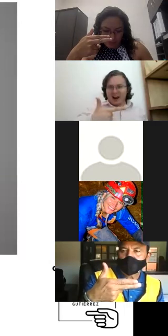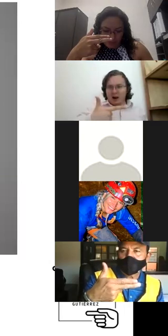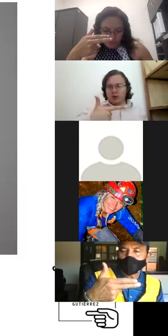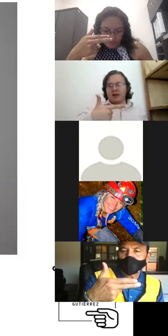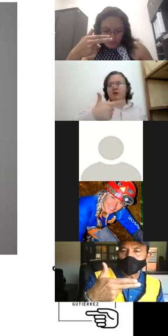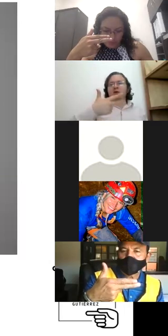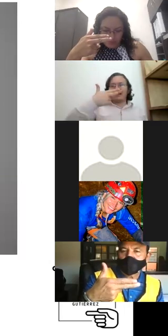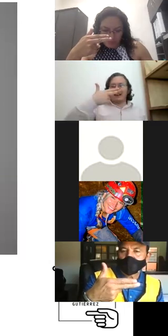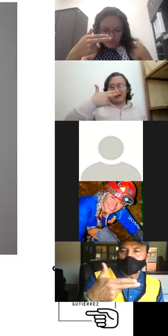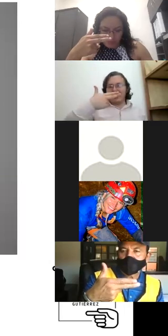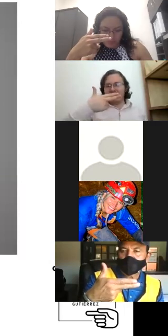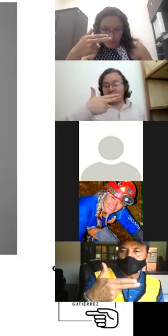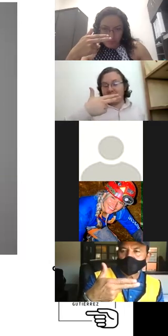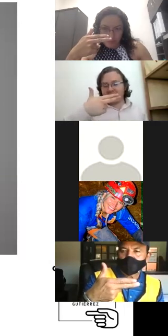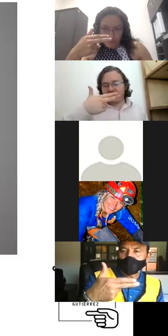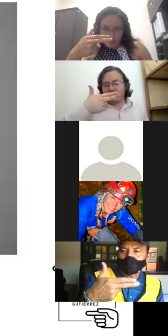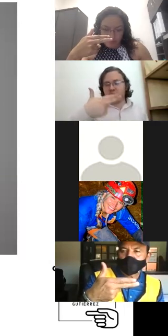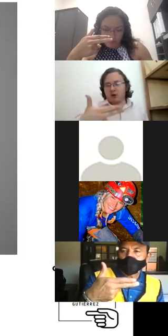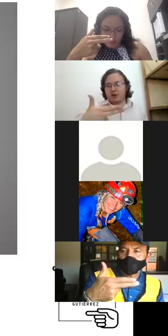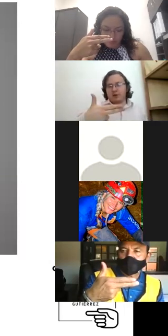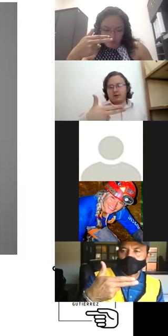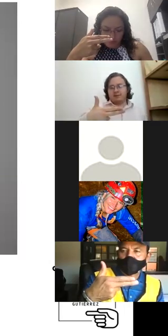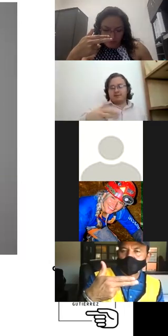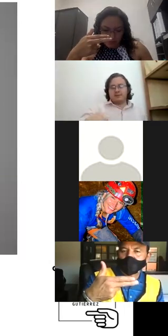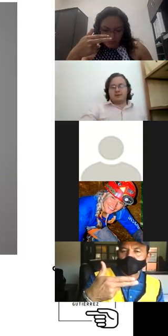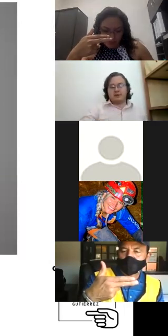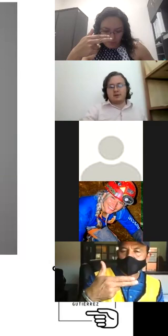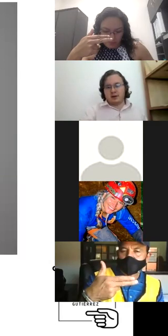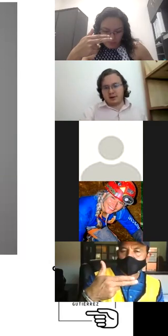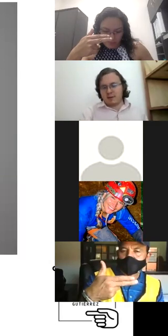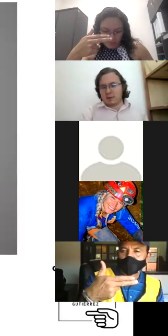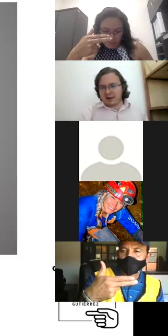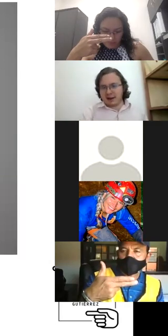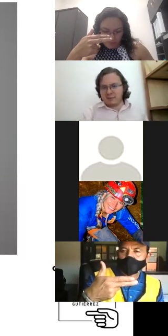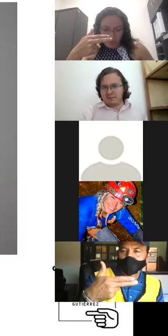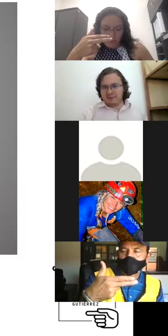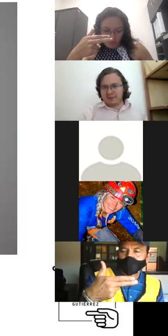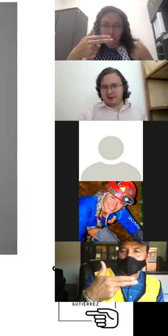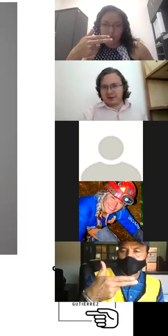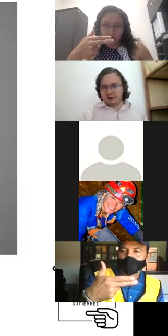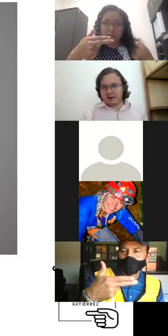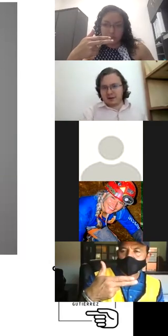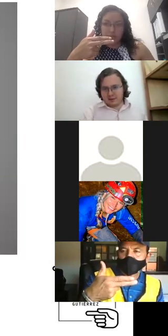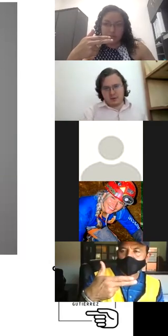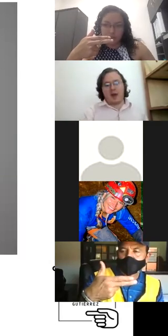un dedo letra G letra H perdón dos dedos ¿sí? ¿vamos bien hasta aquí? muy bien